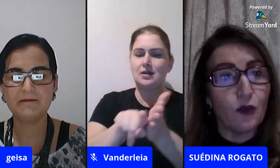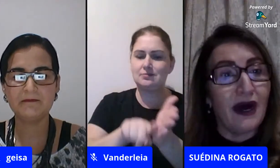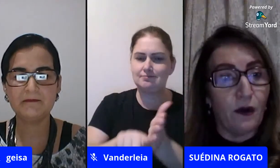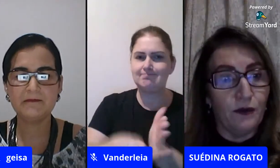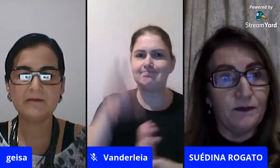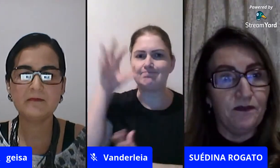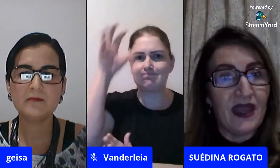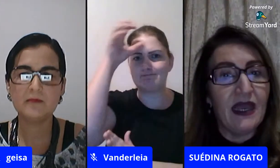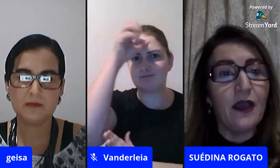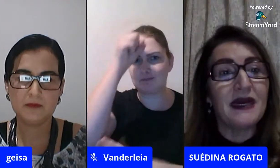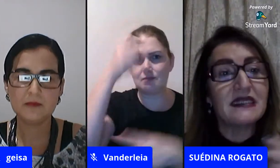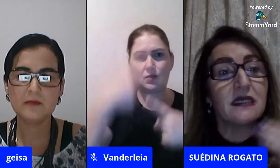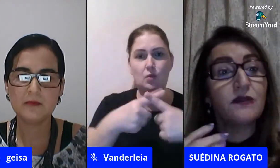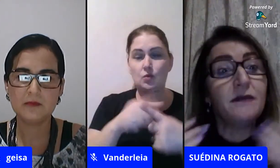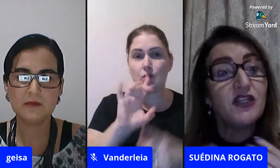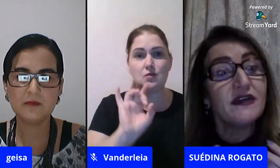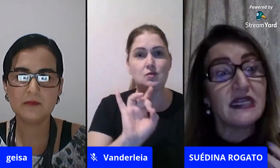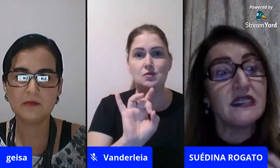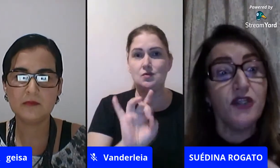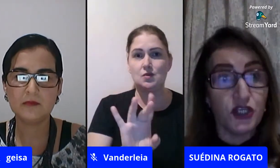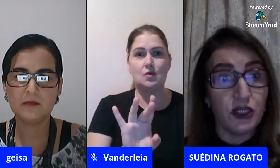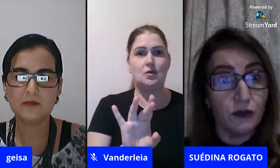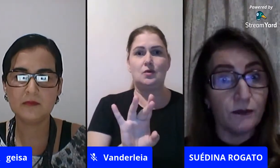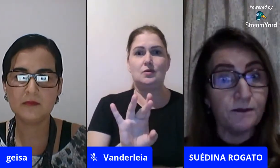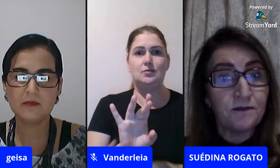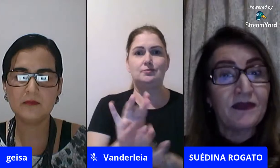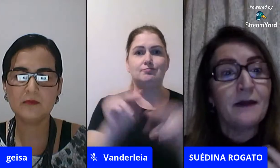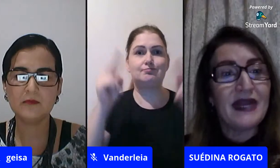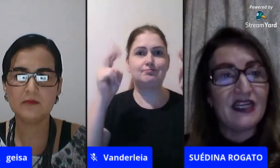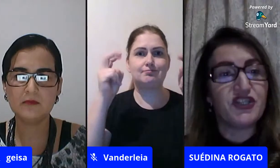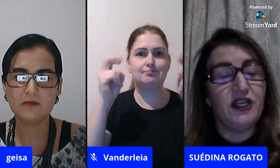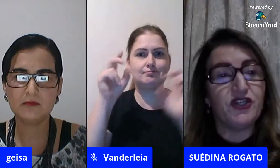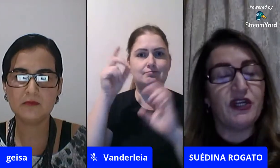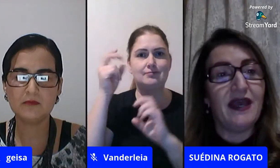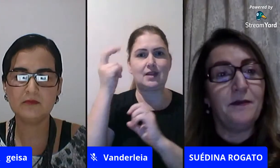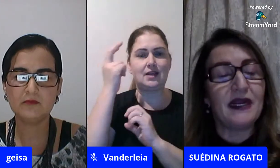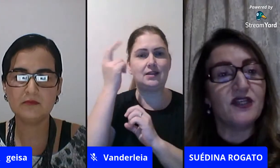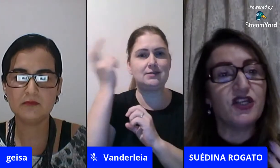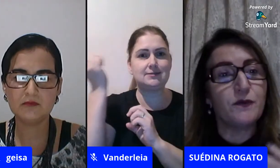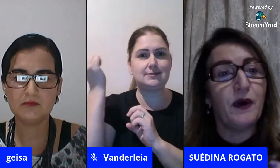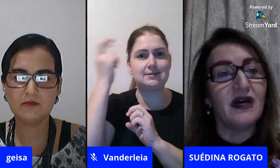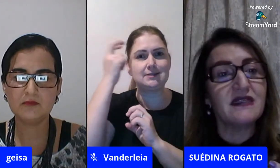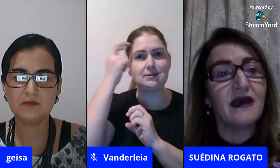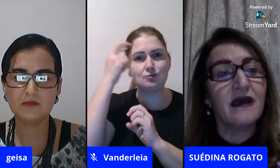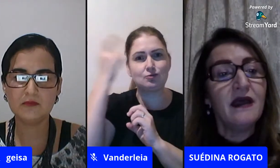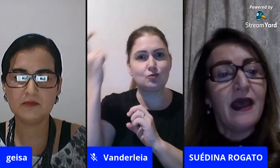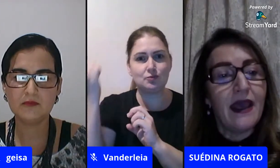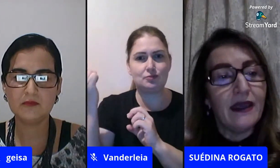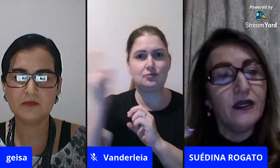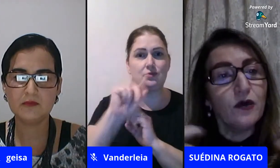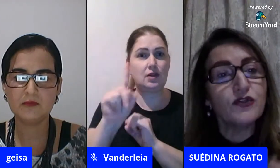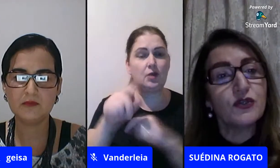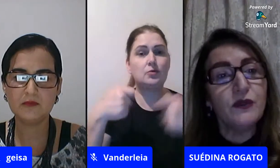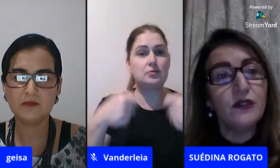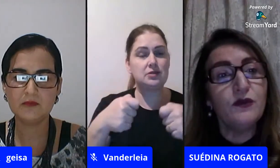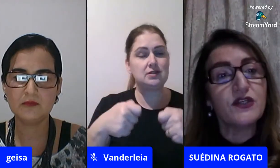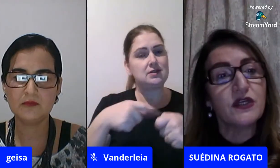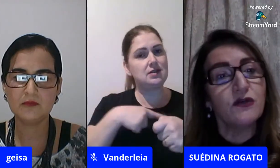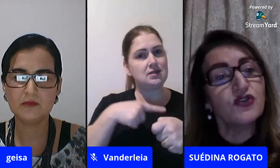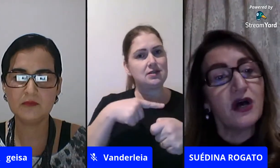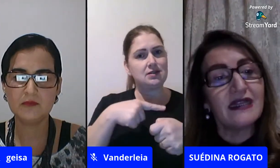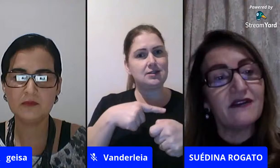questão intelectual né é uma questão também de fazer sentido para a gente né para que a gente possa ir